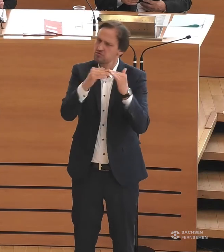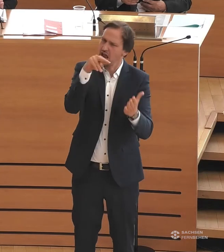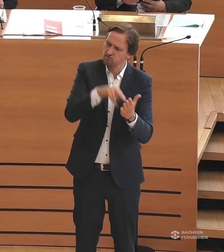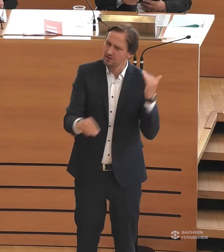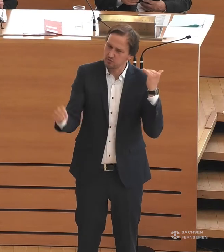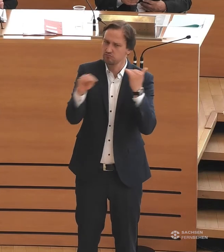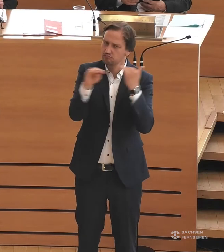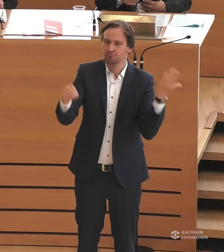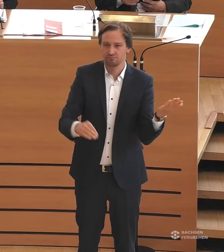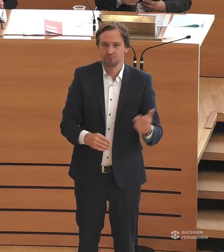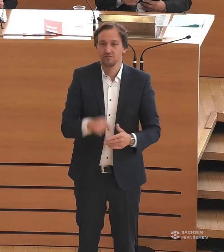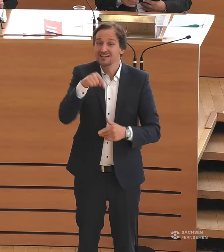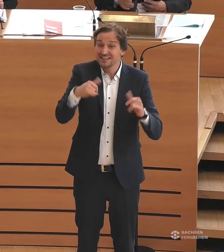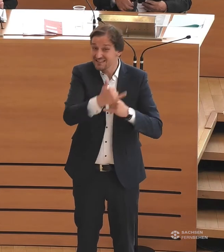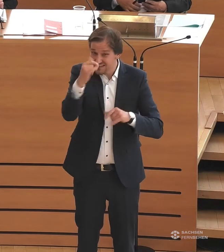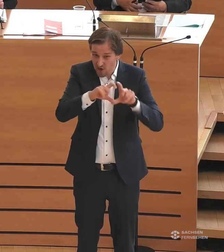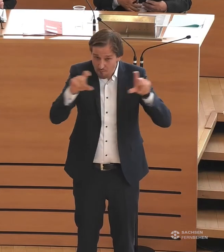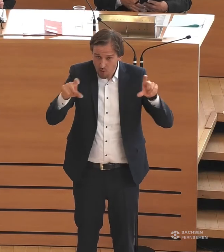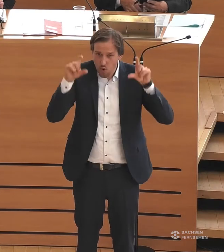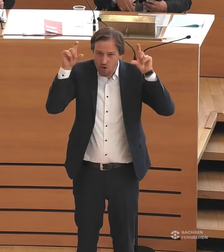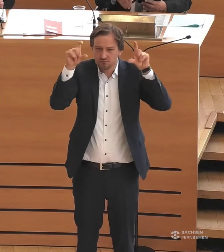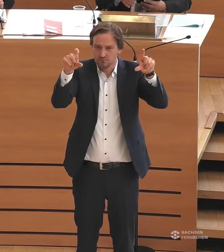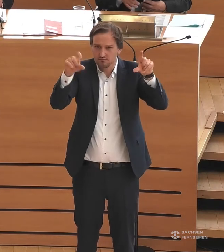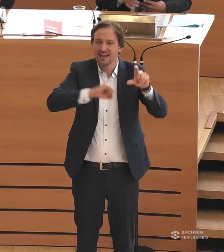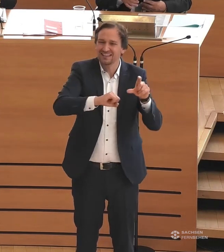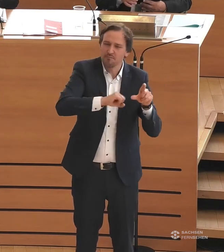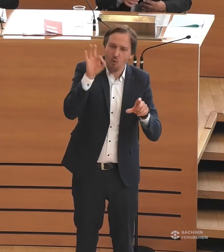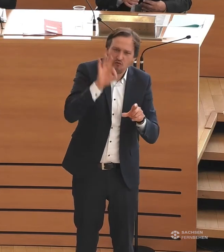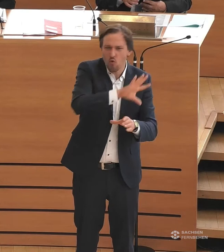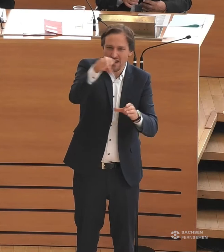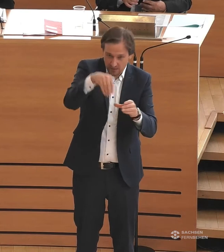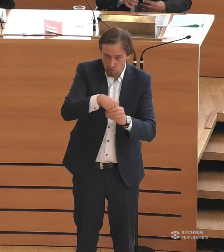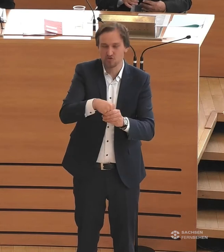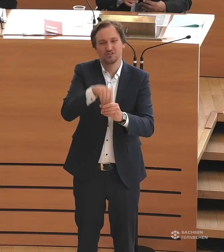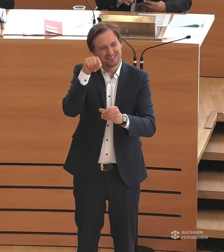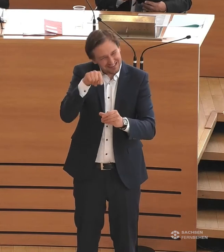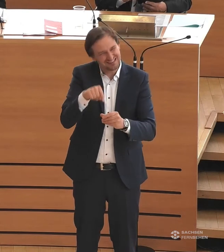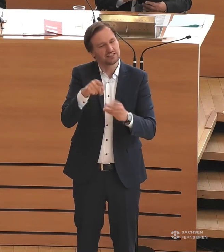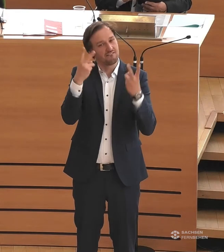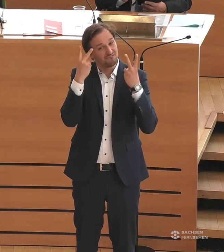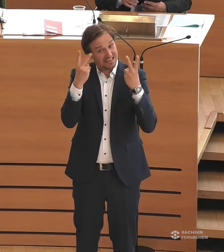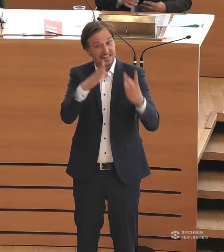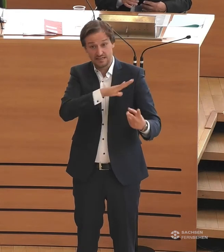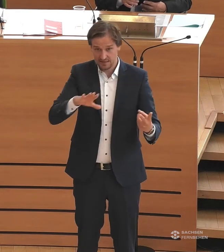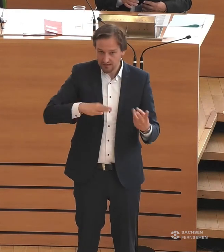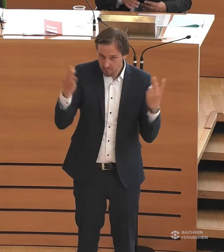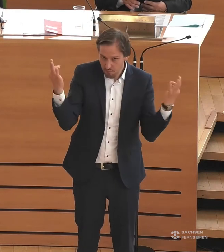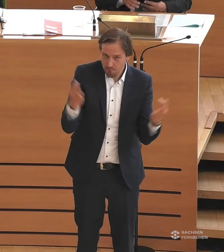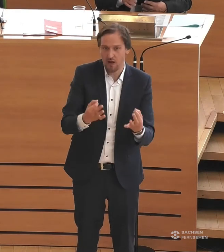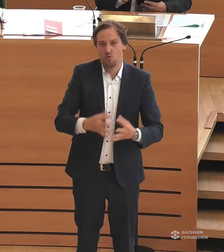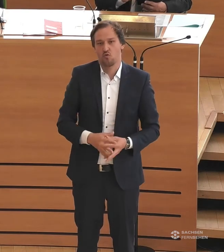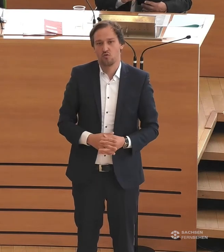Und der hat dieses Jahr das Motto Tempo machen für Inklusion. Und ich denke, das ist genau das, was wir uns in Sachsen auf die Fahnen schreiben